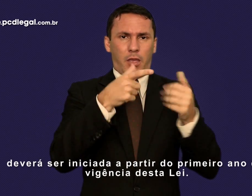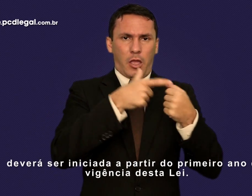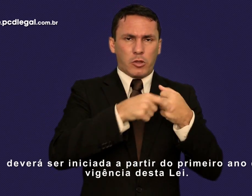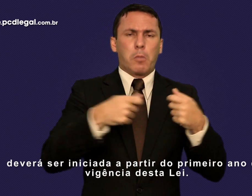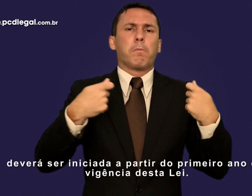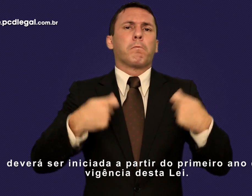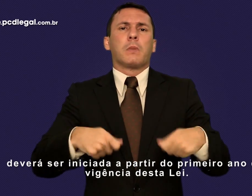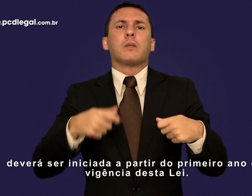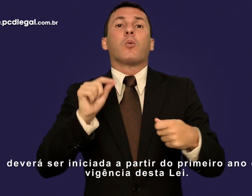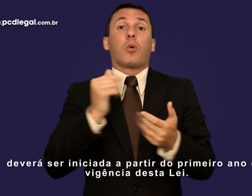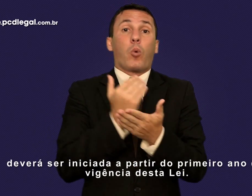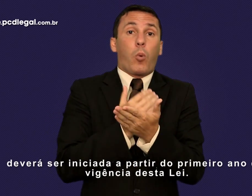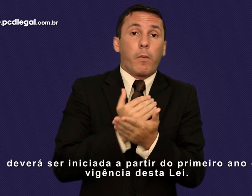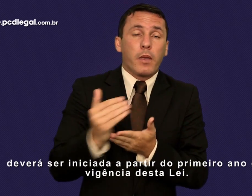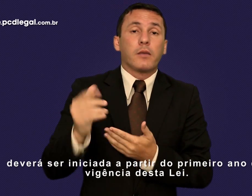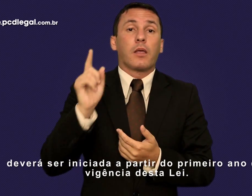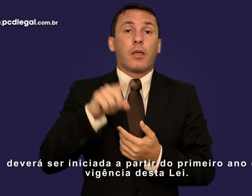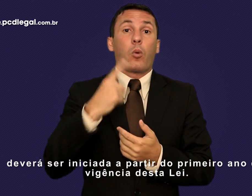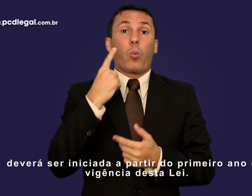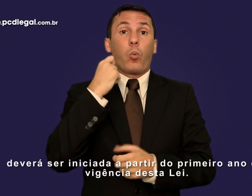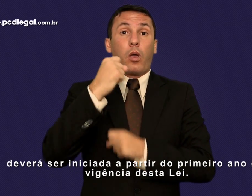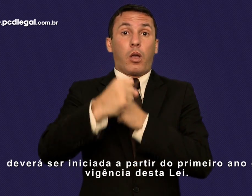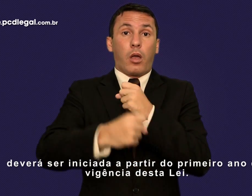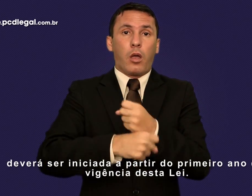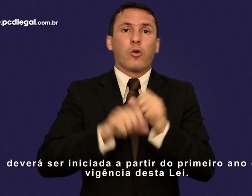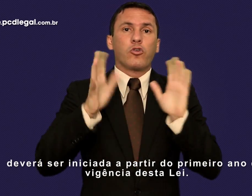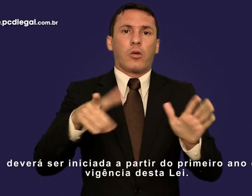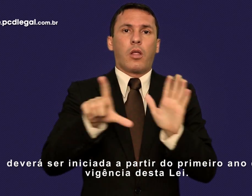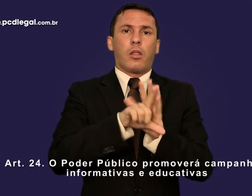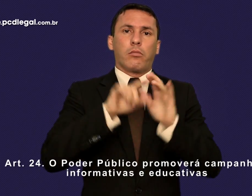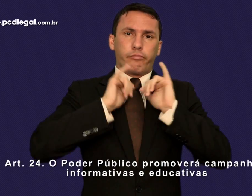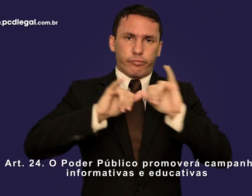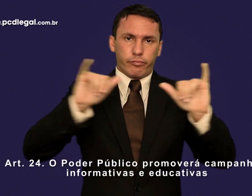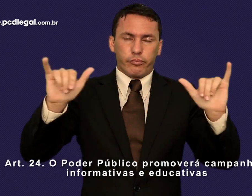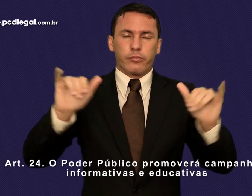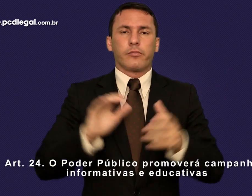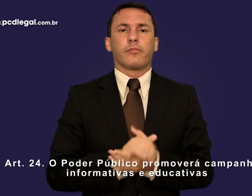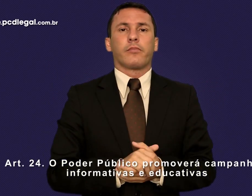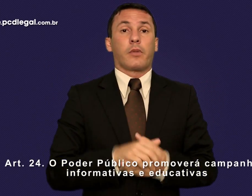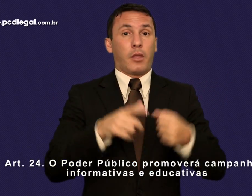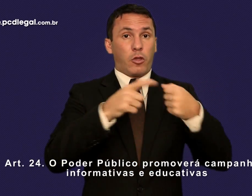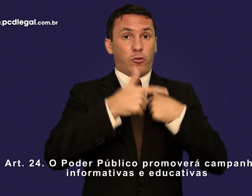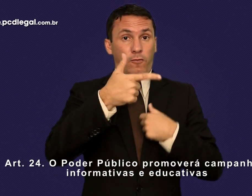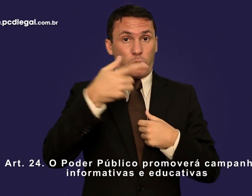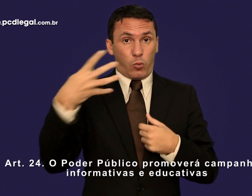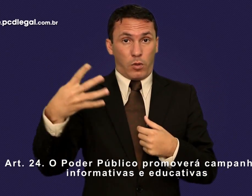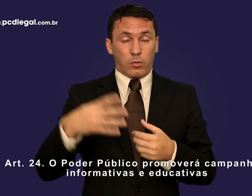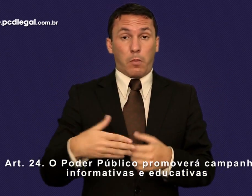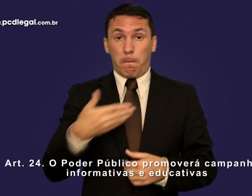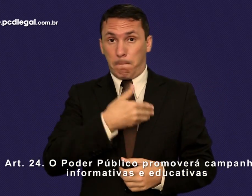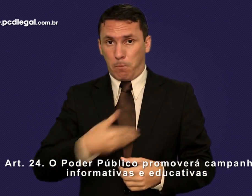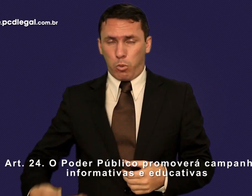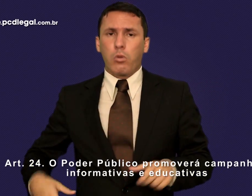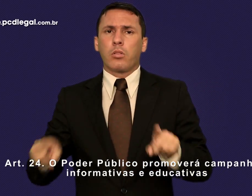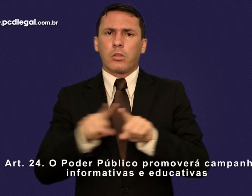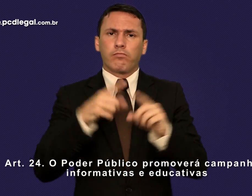deverá ser iniciada a partir do primeiro ano de vigência desta lei. Artigo 24. O Poder Público promoverá campanhas